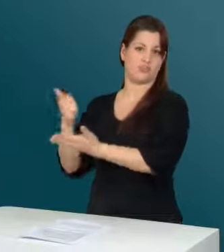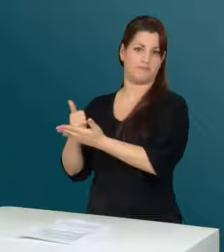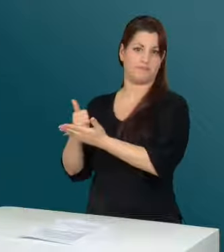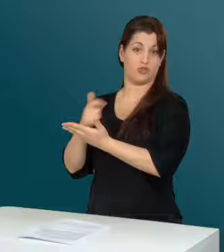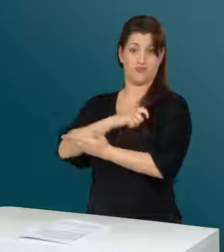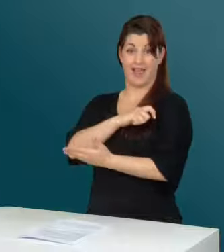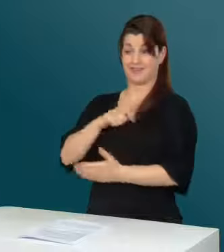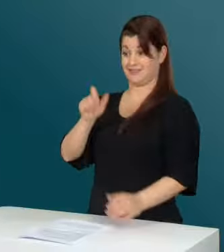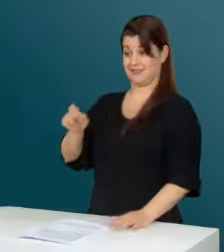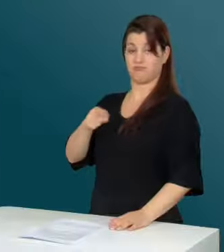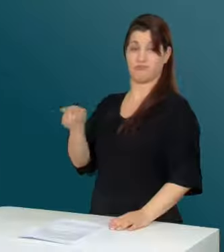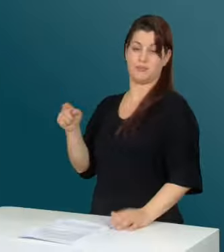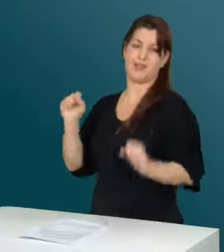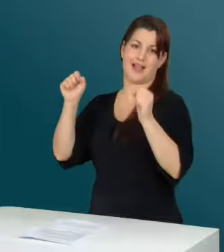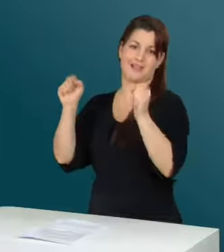Die Schweizer sind begeistert.